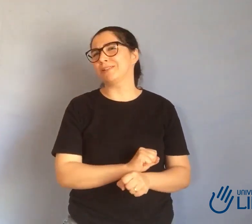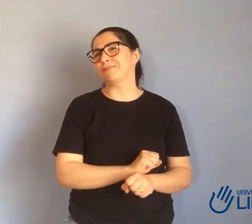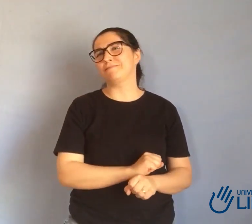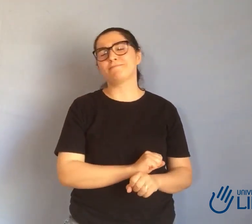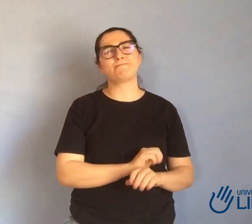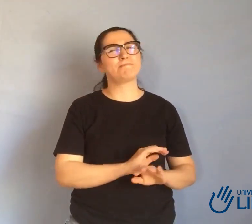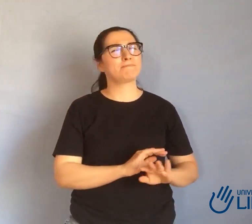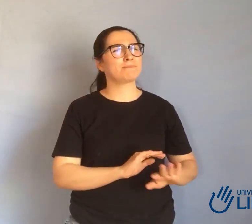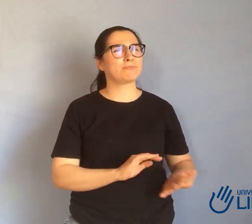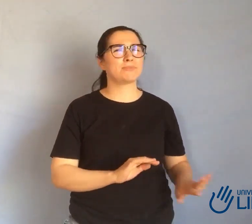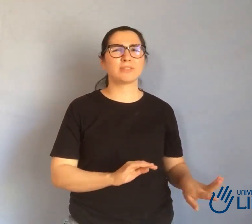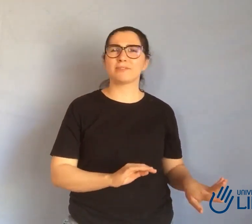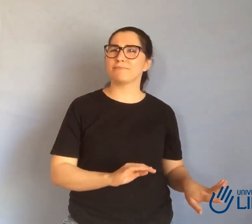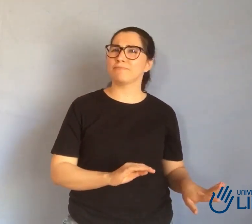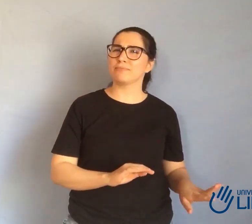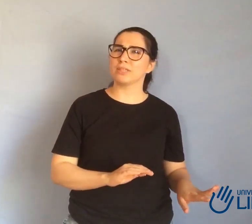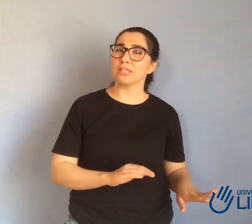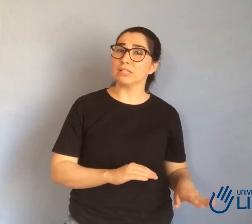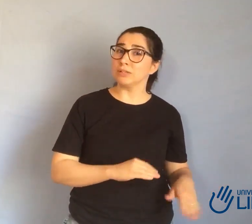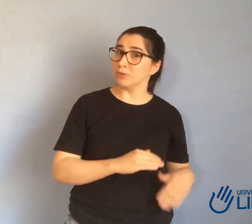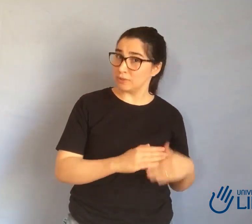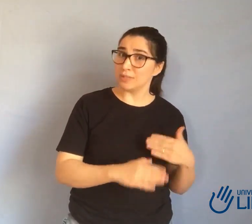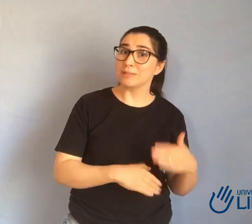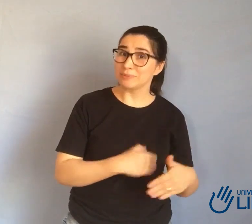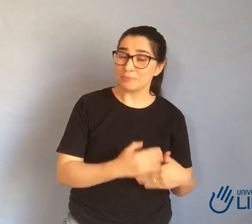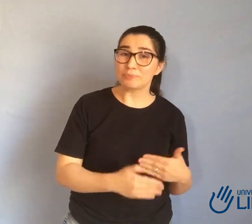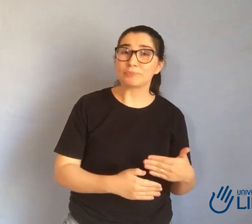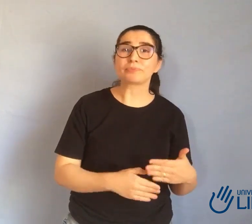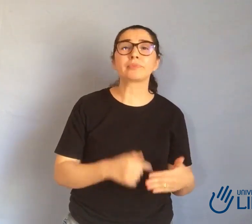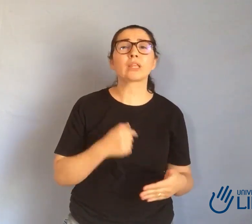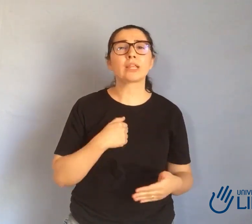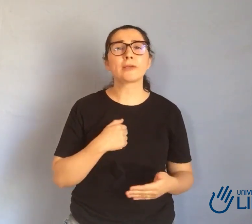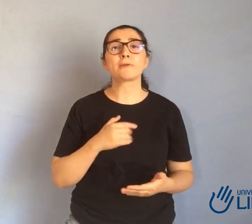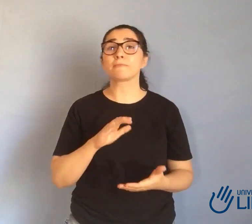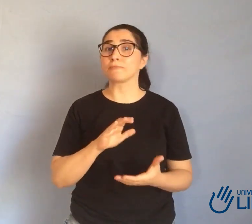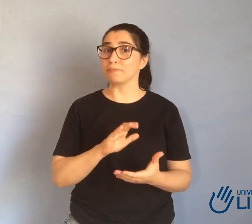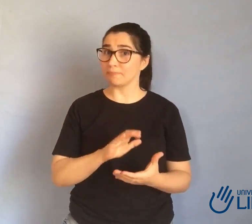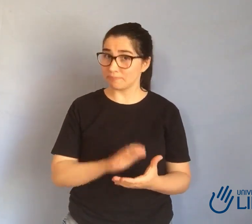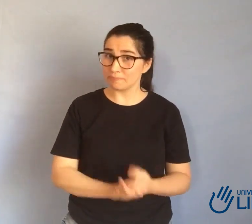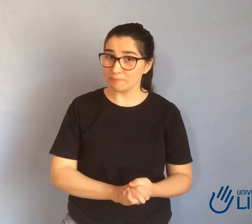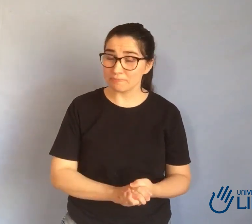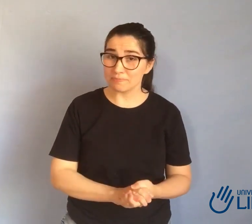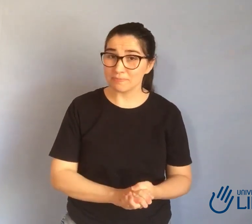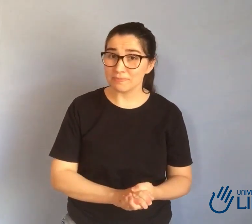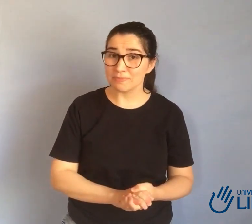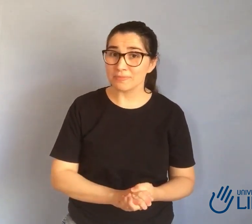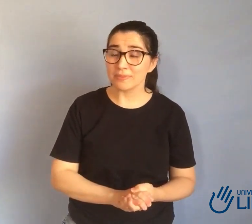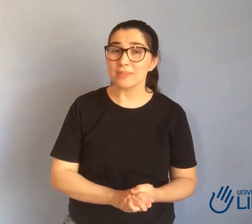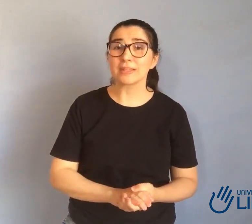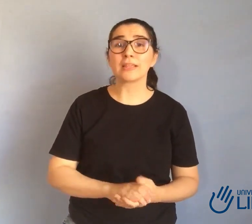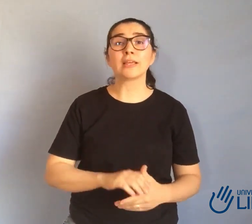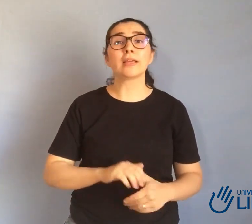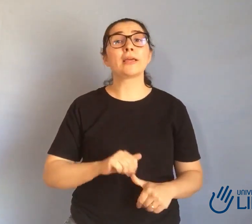assim que eu comecei a achar bastante difícil e aí eu parei, né? Comecei a estudar por conta própria, parei e